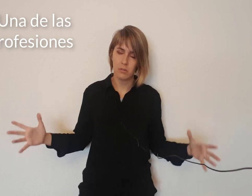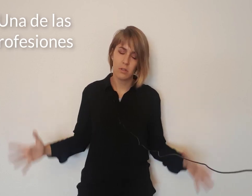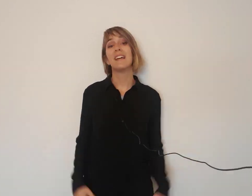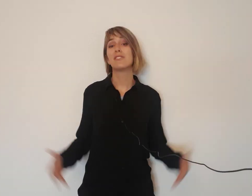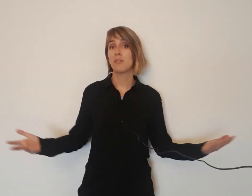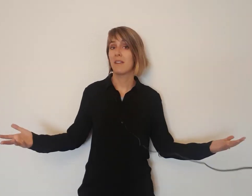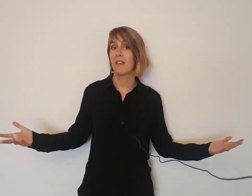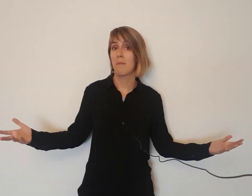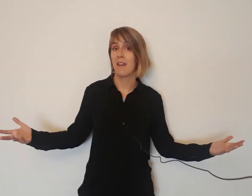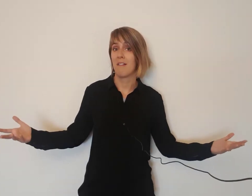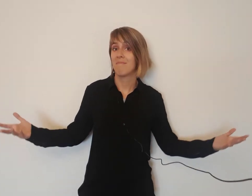¿Eso te merece la pena?